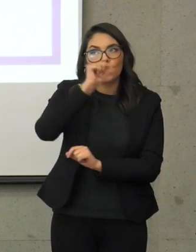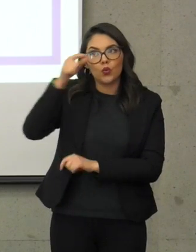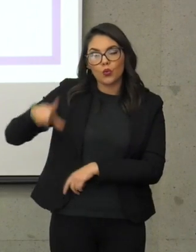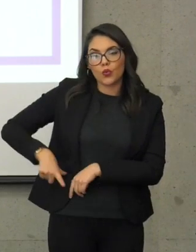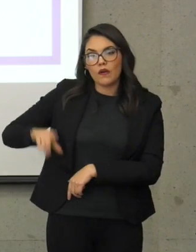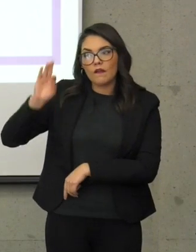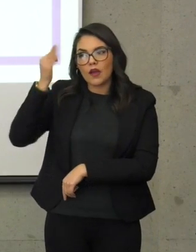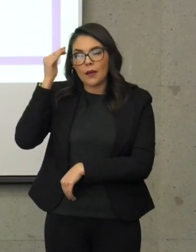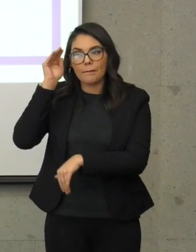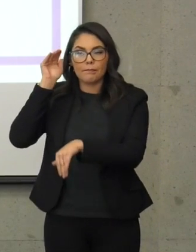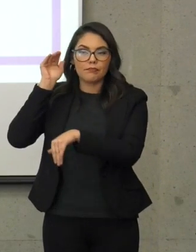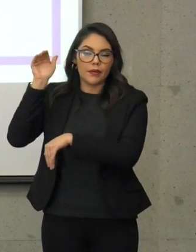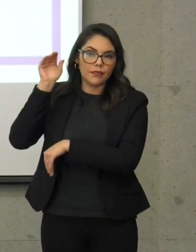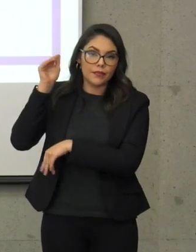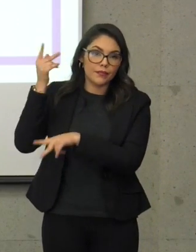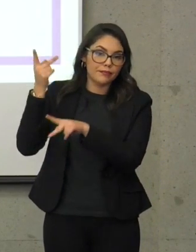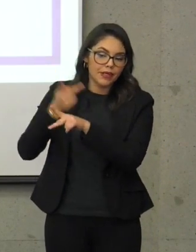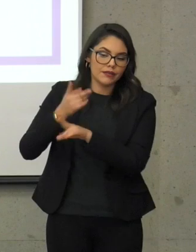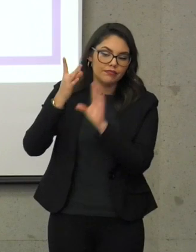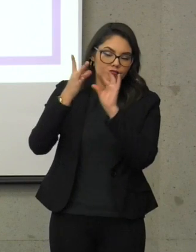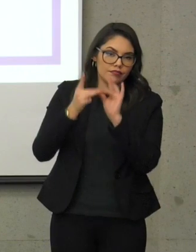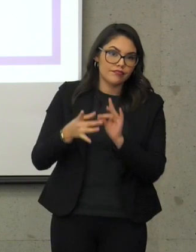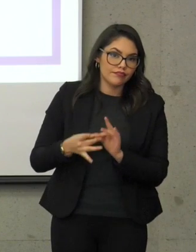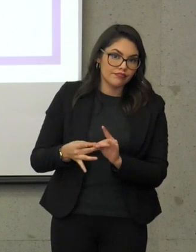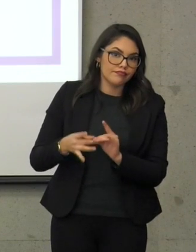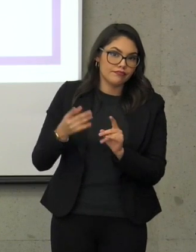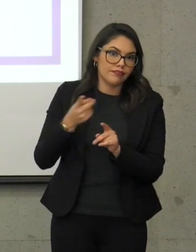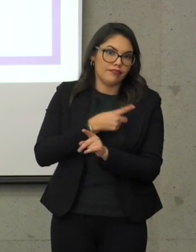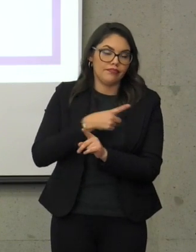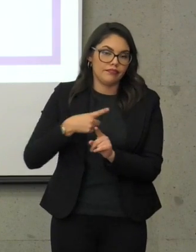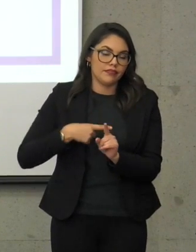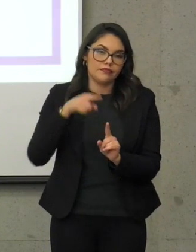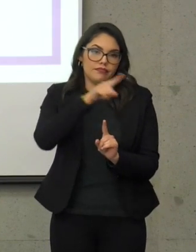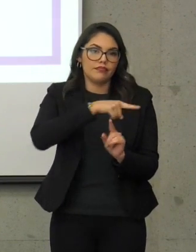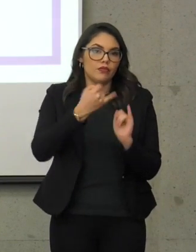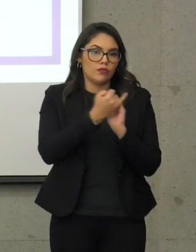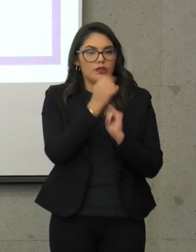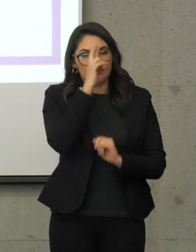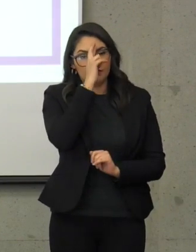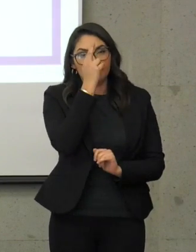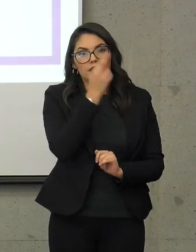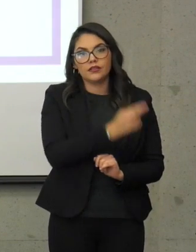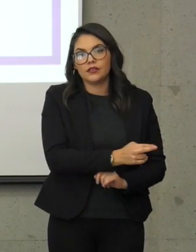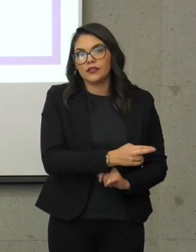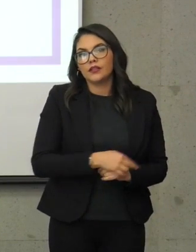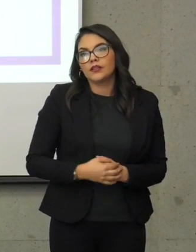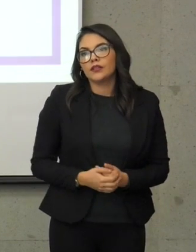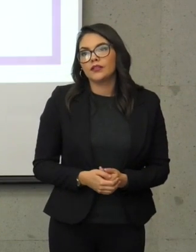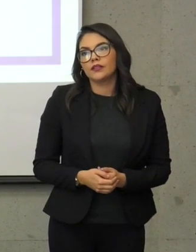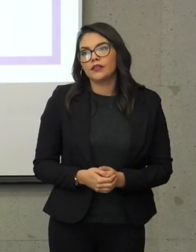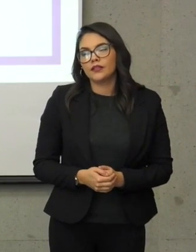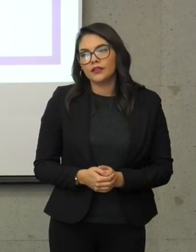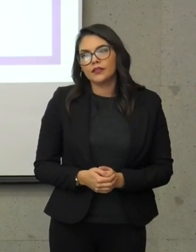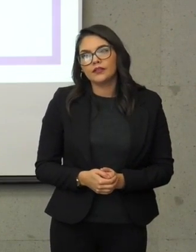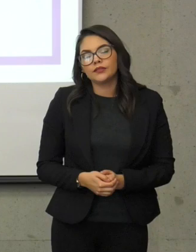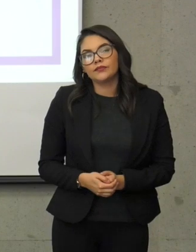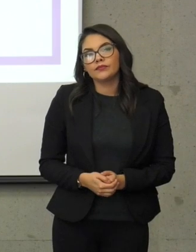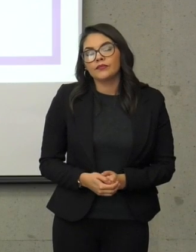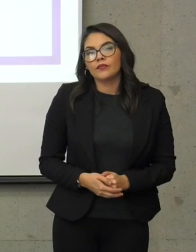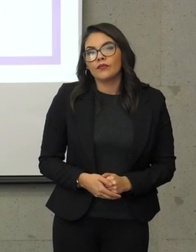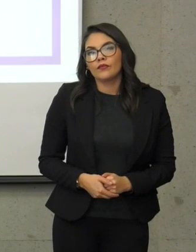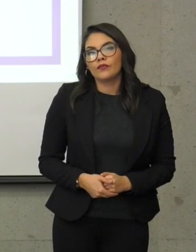estas situaciones con el afán de respetarlo. Hay, como ustedes lo saben, hemos tenido